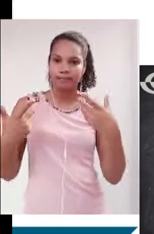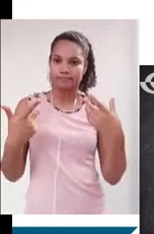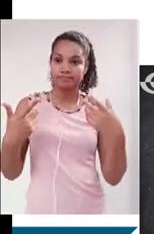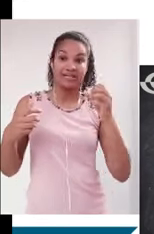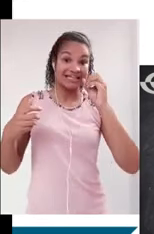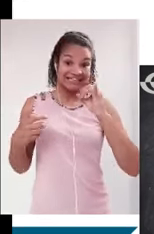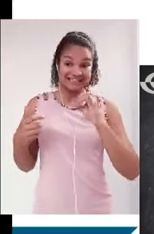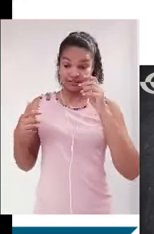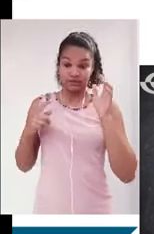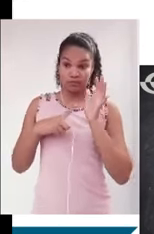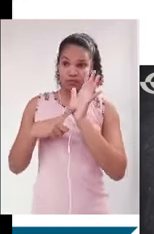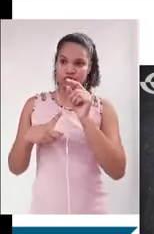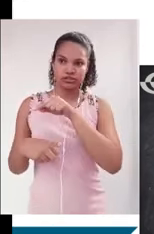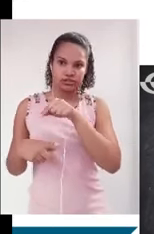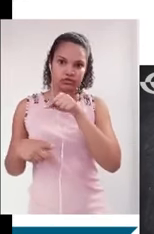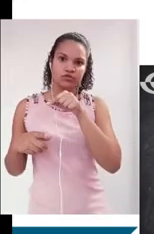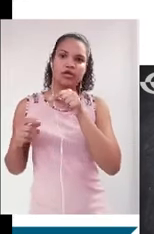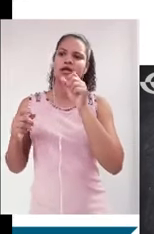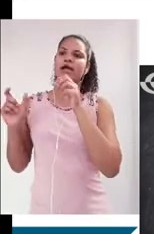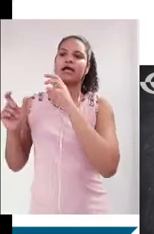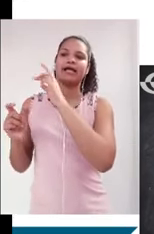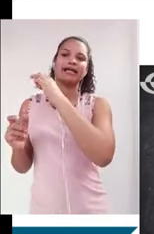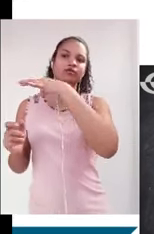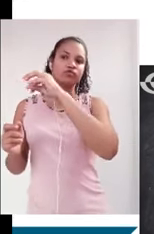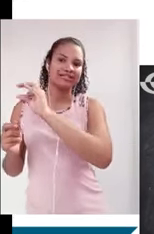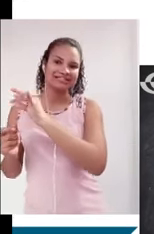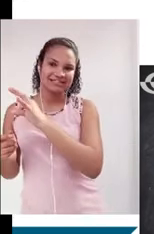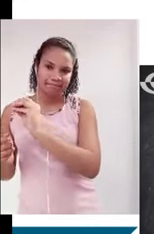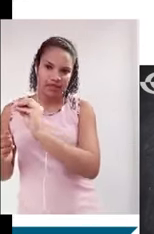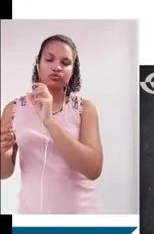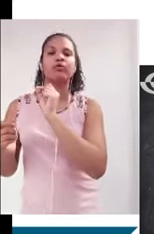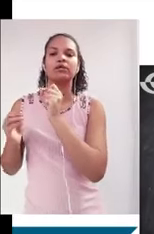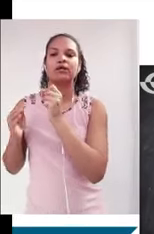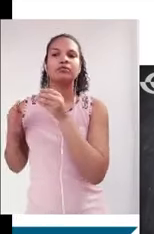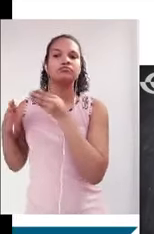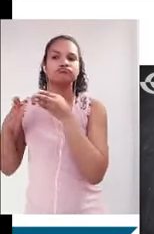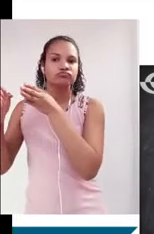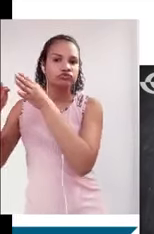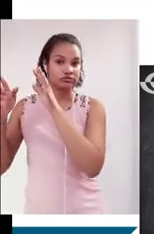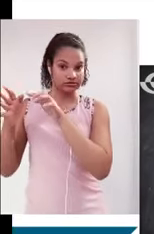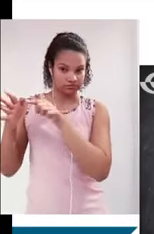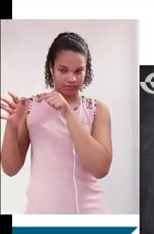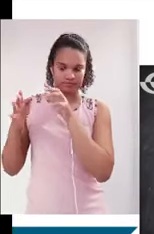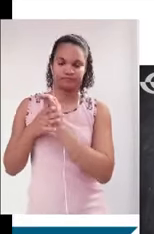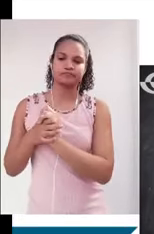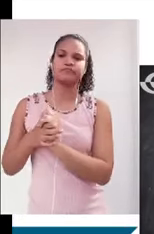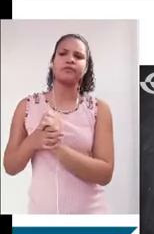recrudescimento é um indicador, né? Uma especificação, uma orientação, direcionamento. Agora, qual